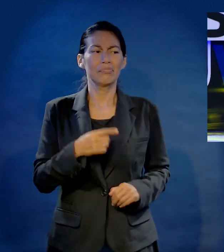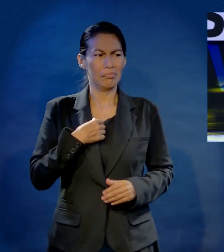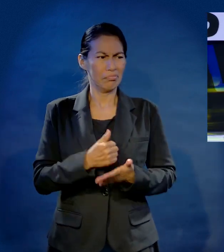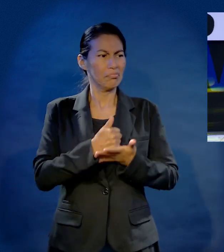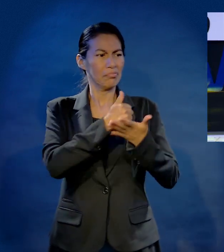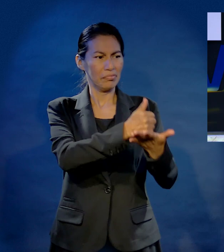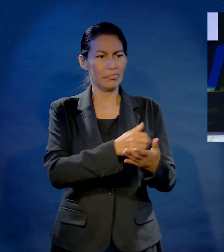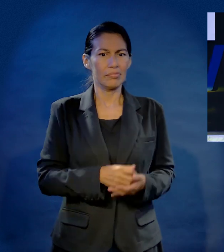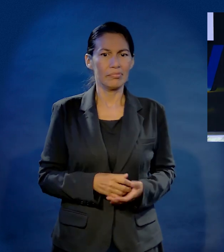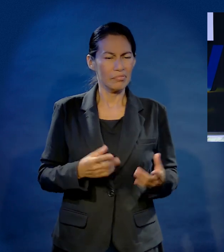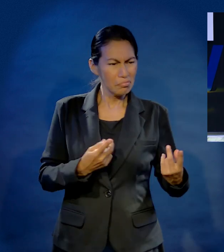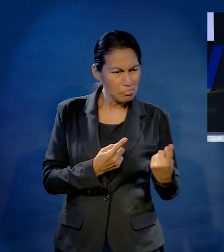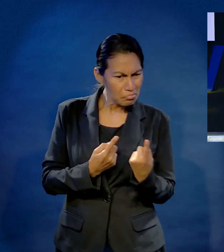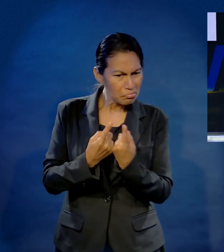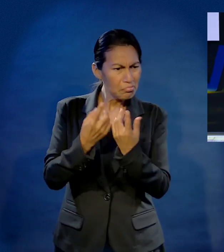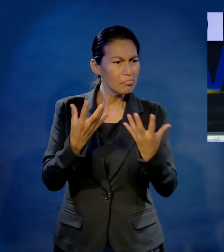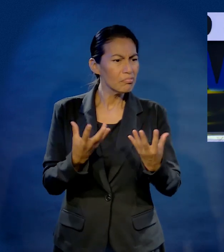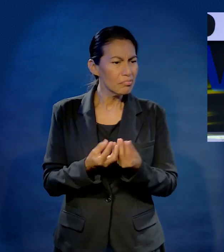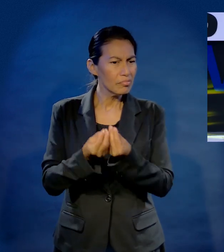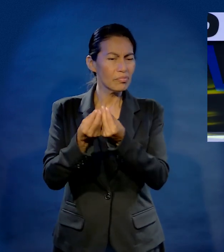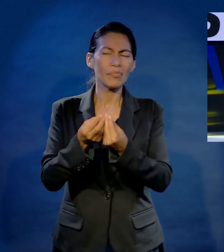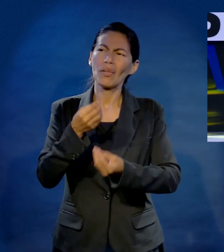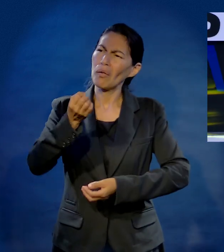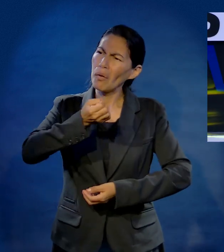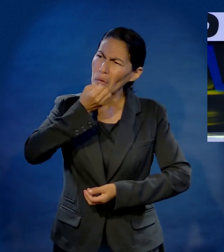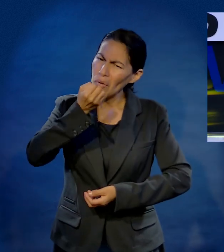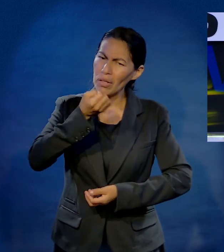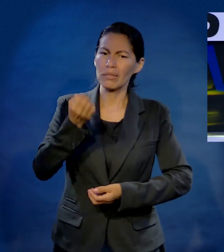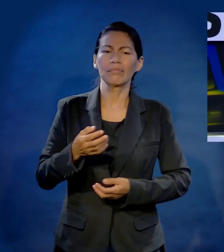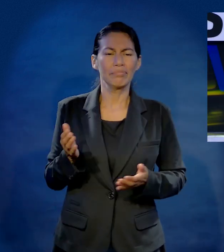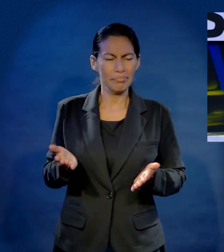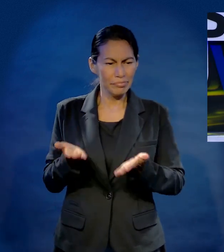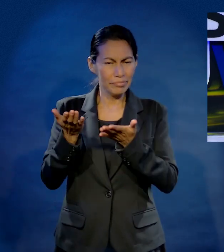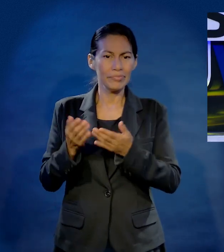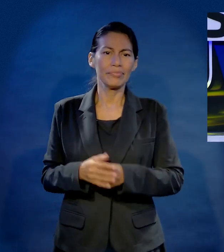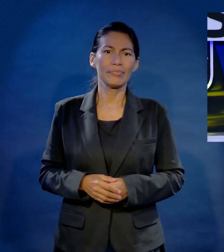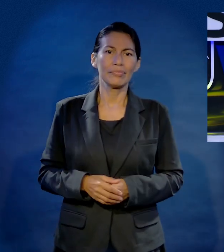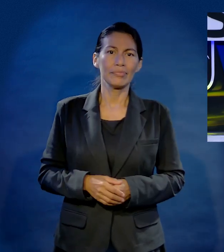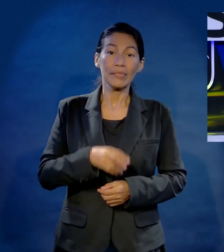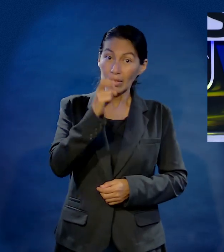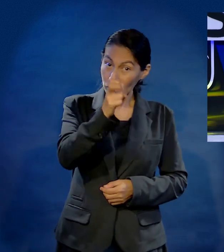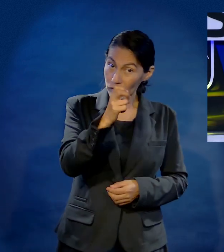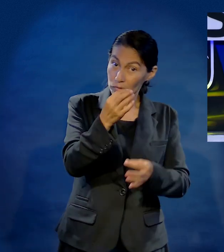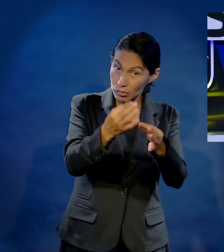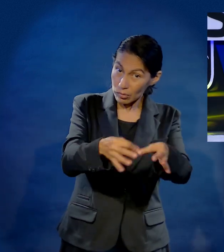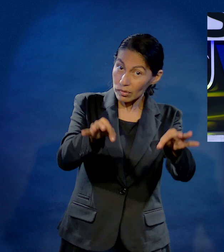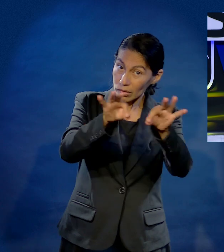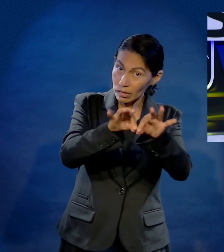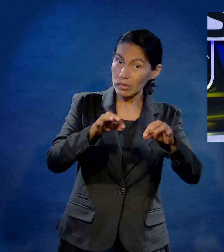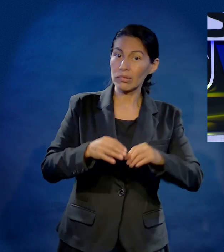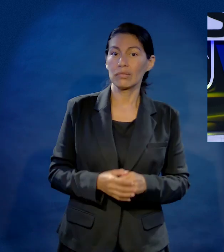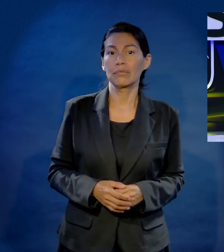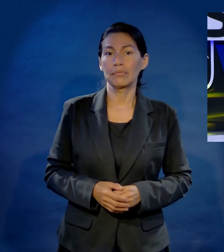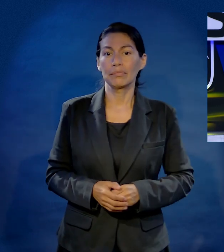Usted es mucha pieza, mi amor, mucha pieza. Yo le voy a usted no se preocupe. Vamos a salir juntos de esto, venga, vamos a orar. Cásate con alguien, así,